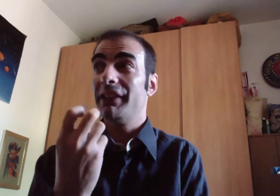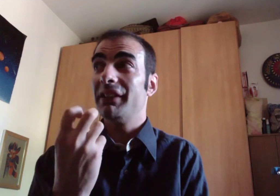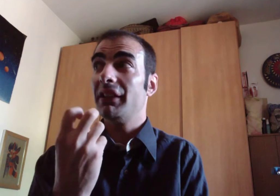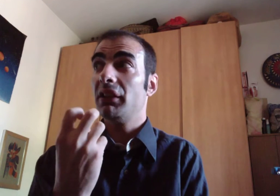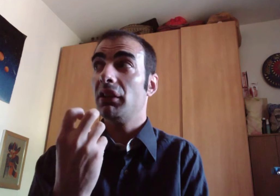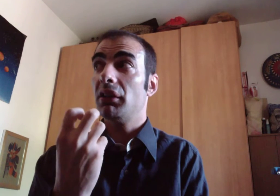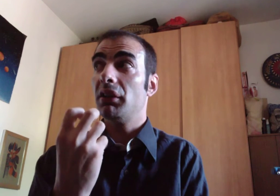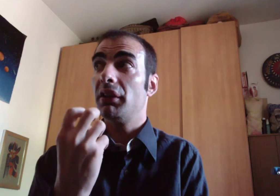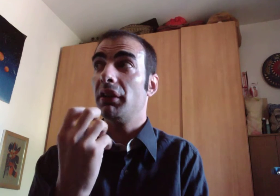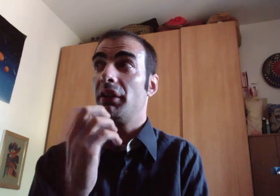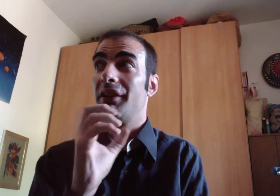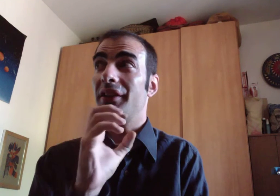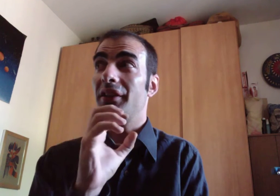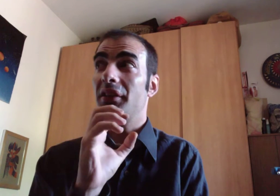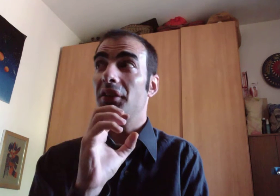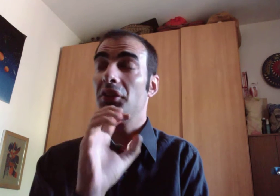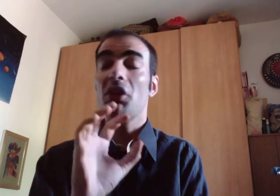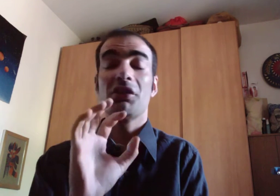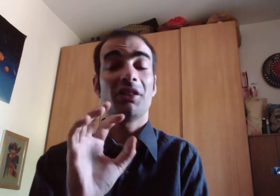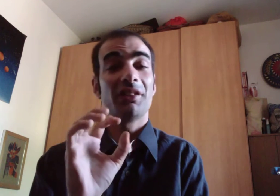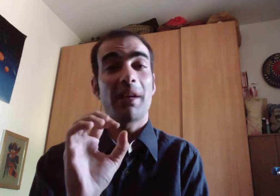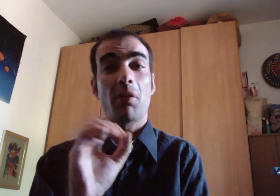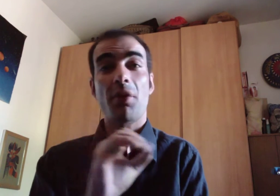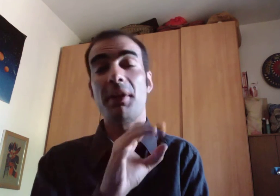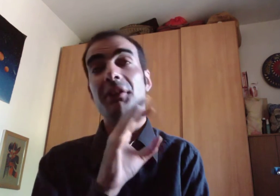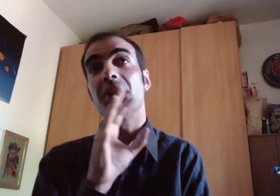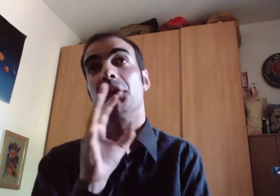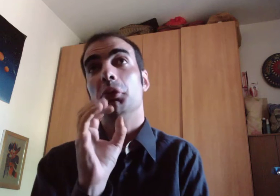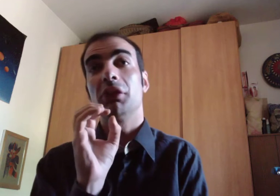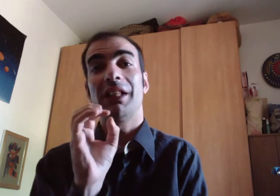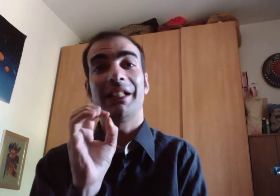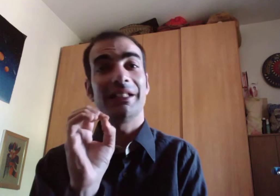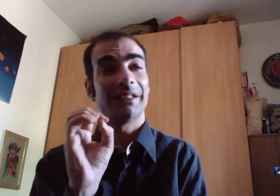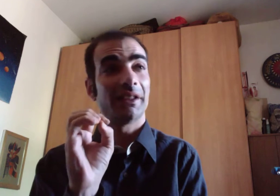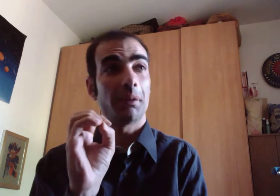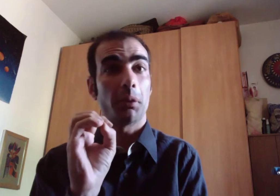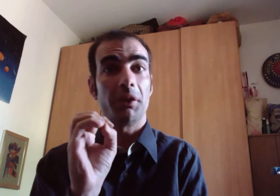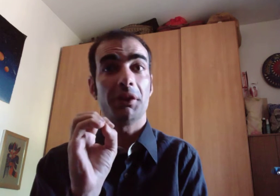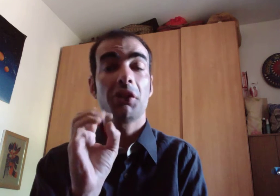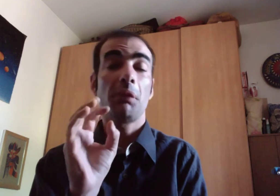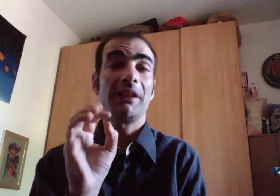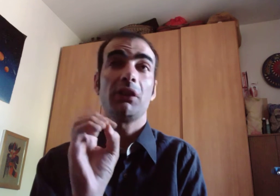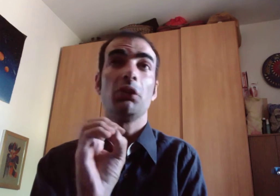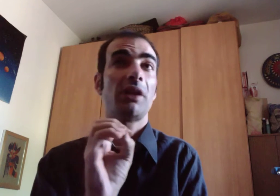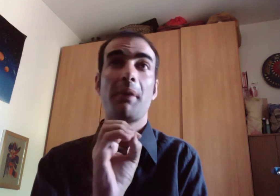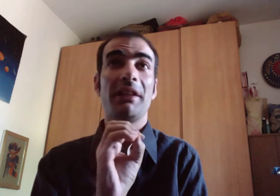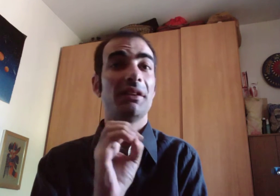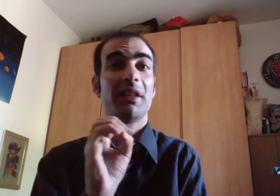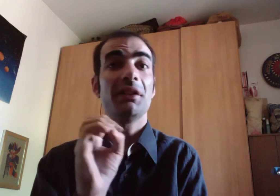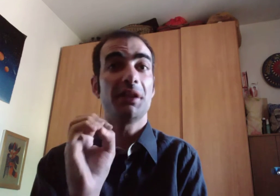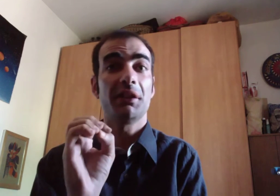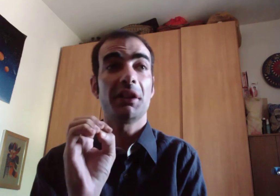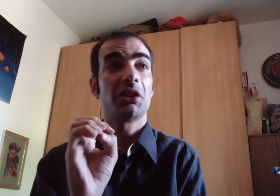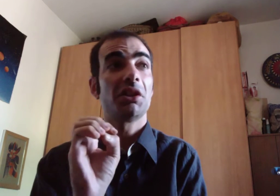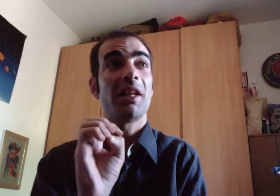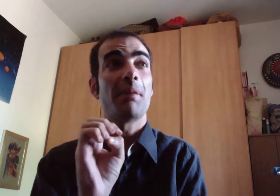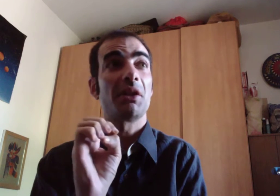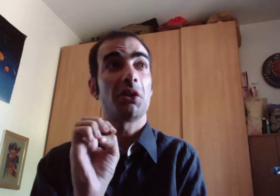non intendiamo ovviamente tutta la casta dei politici ma assolutamente i sindaci nella maggior